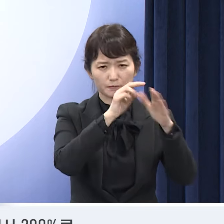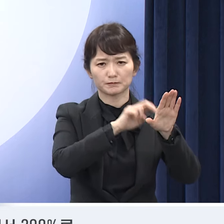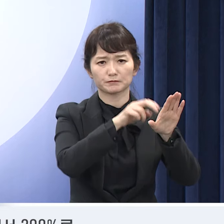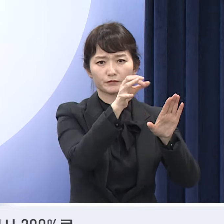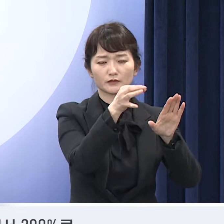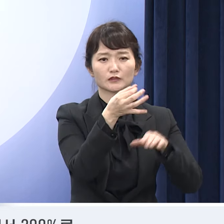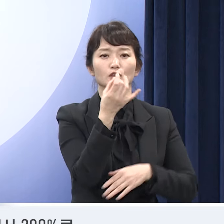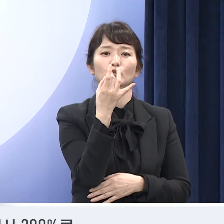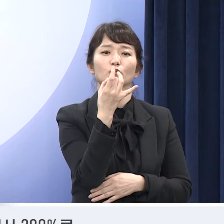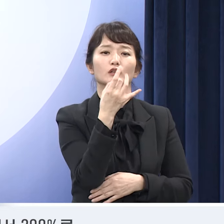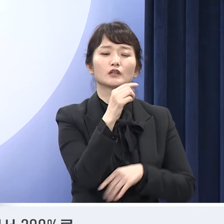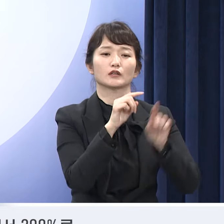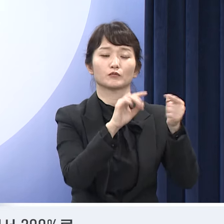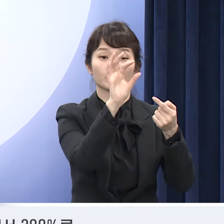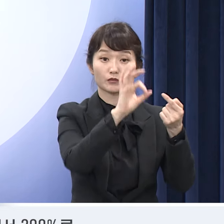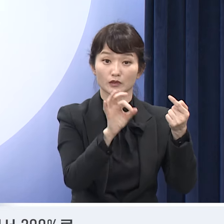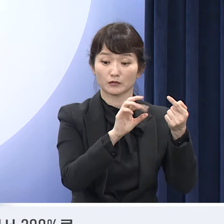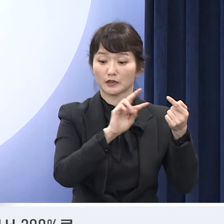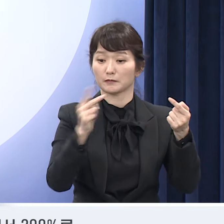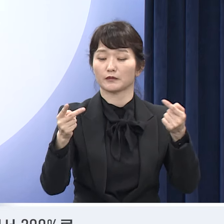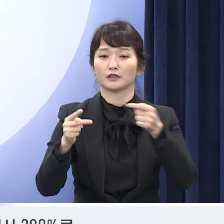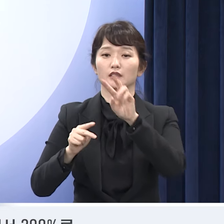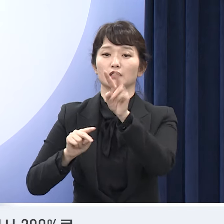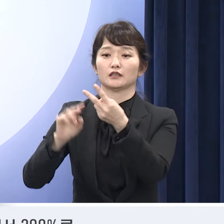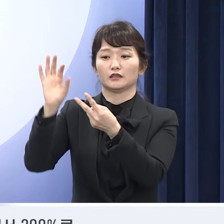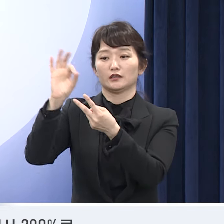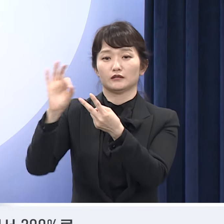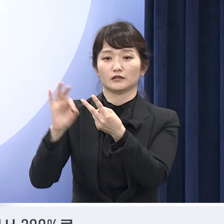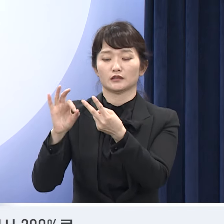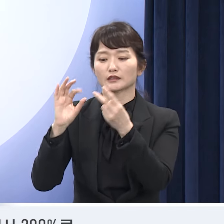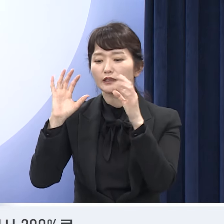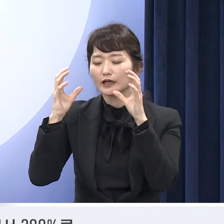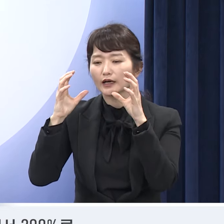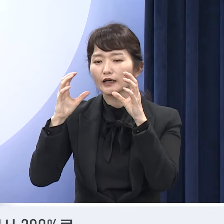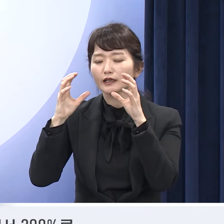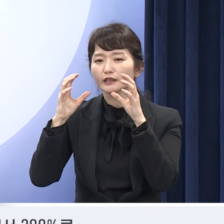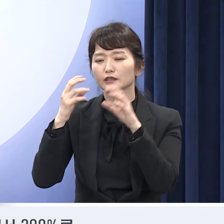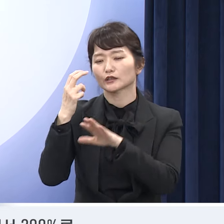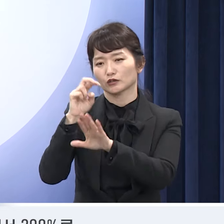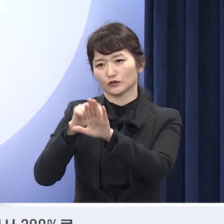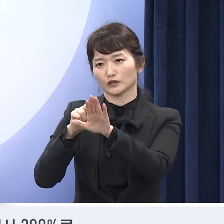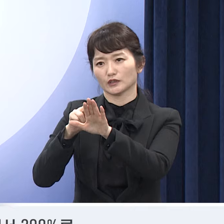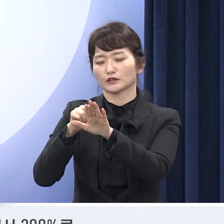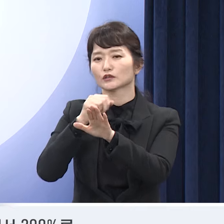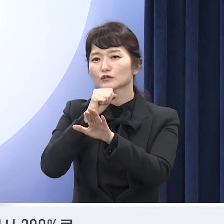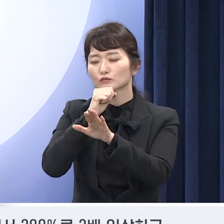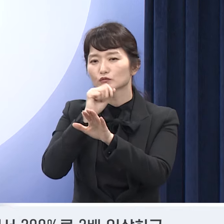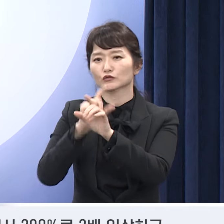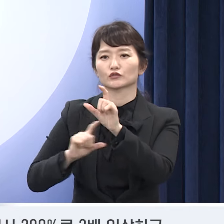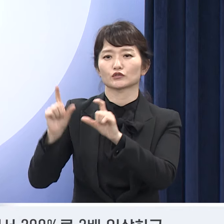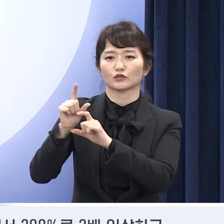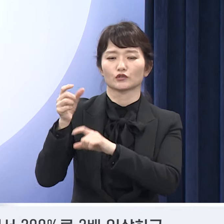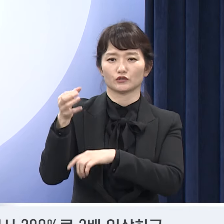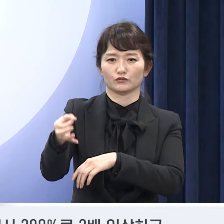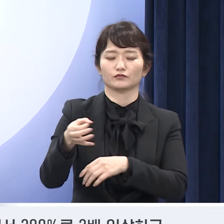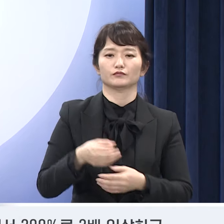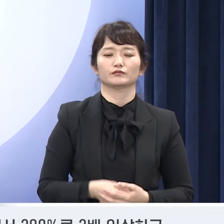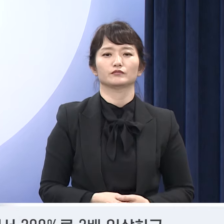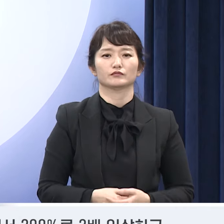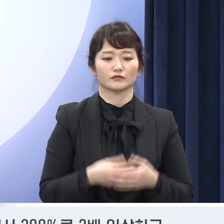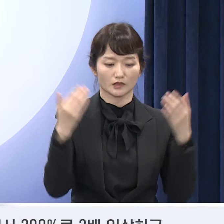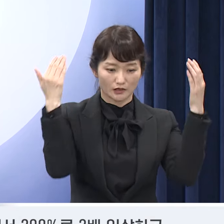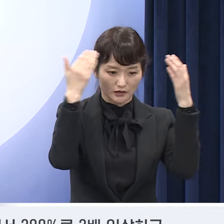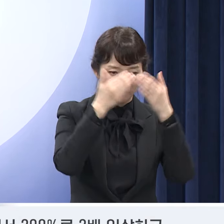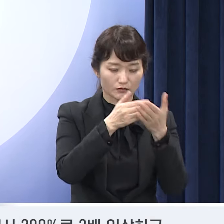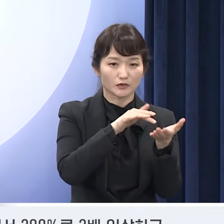기존 100%에서 200%로 소아가산을 2배 인상하였습니다. 또한 심리아 시간 약국